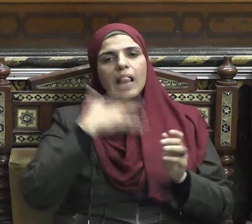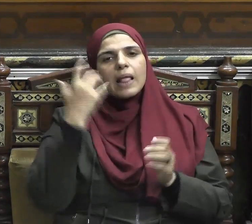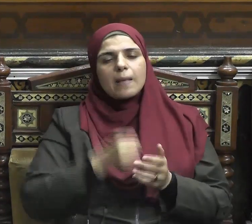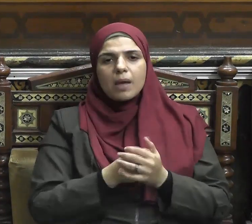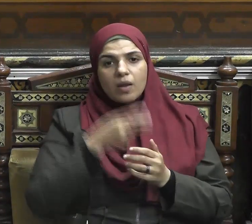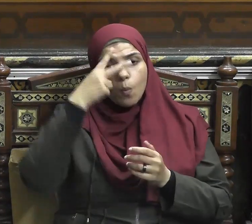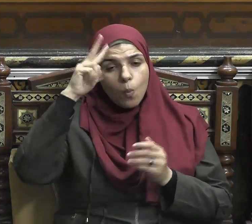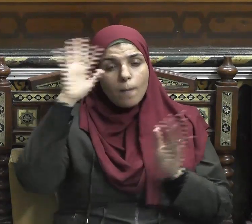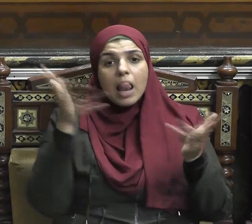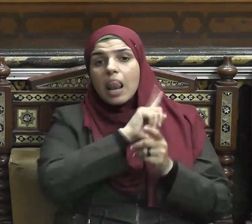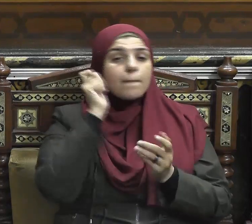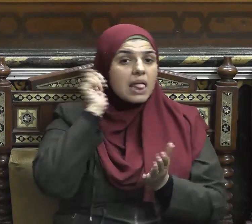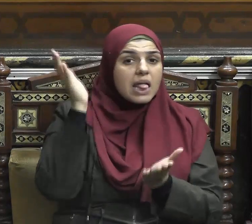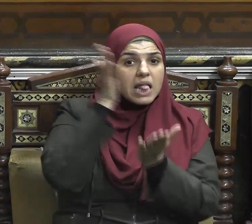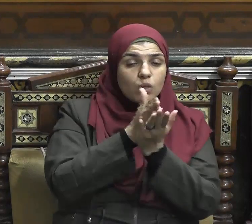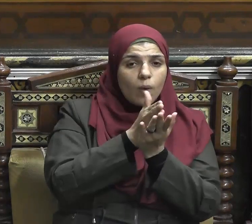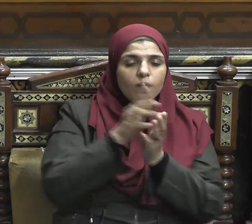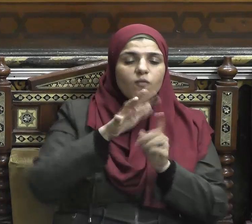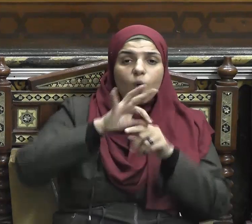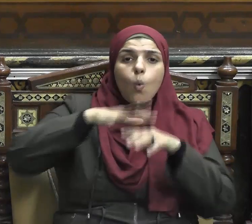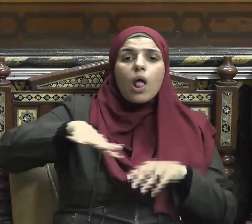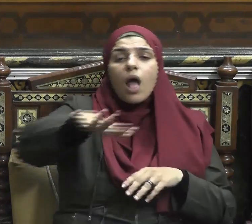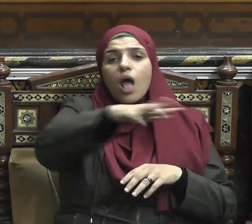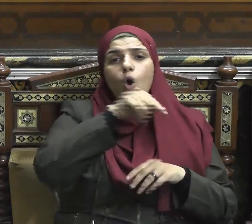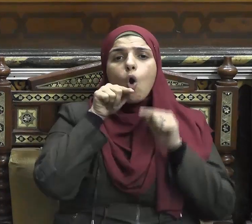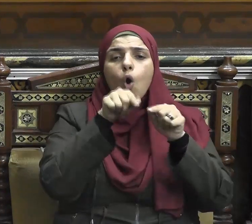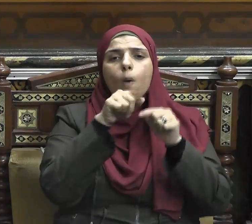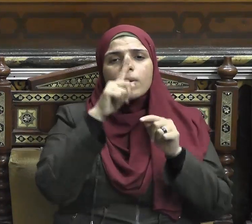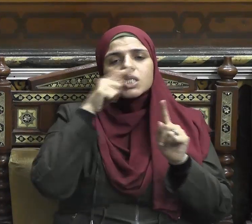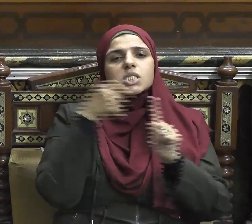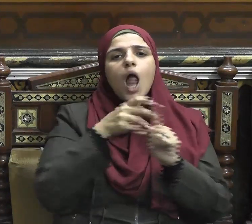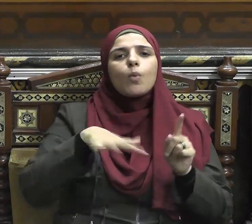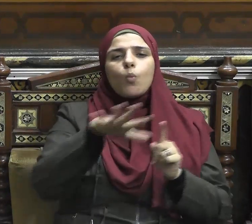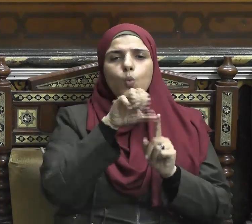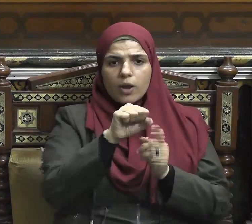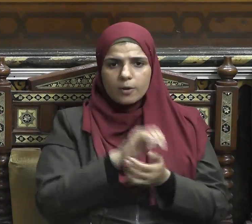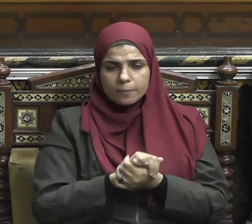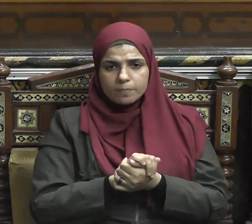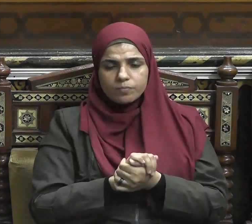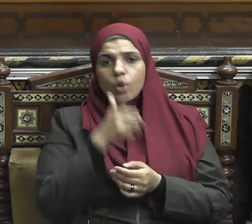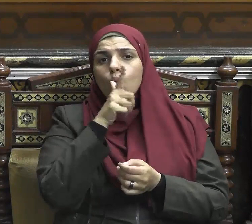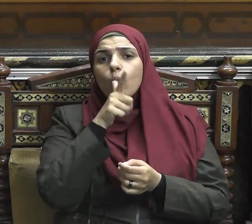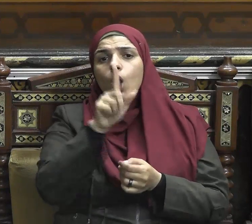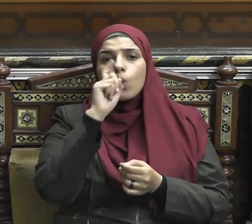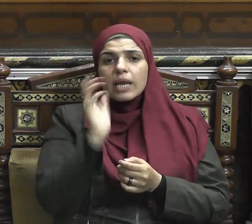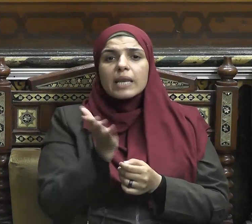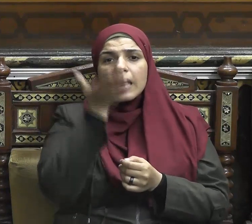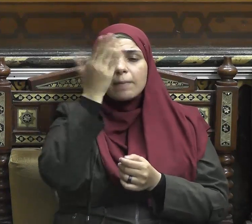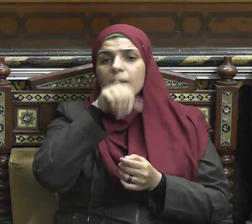قوم عسى أن يكونوا خيرا منهم ولا نساء من نساء عسى أن يكون